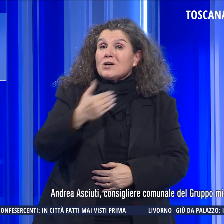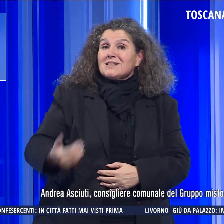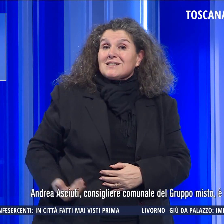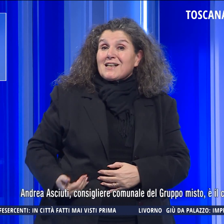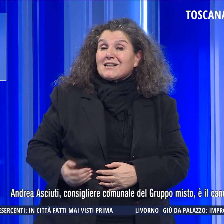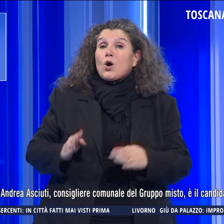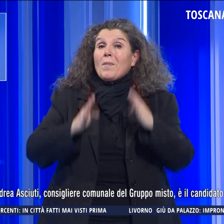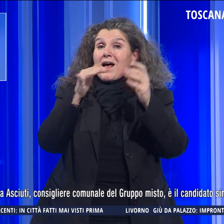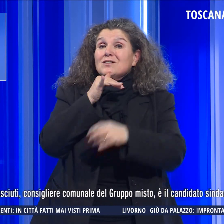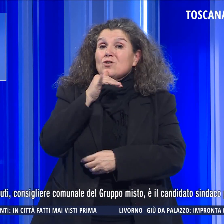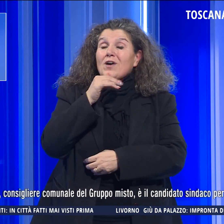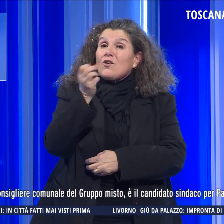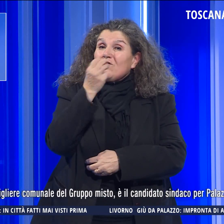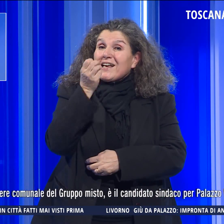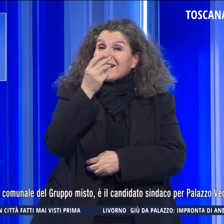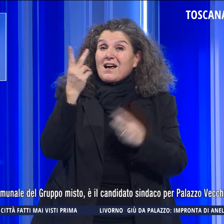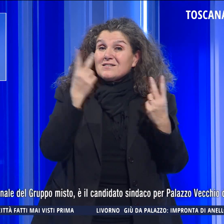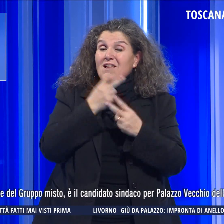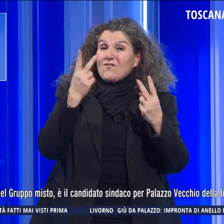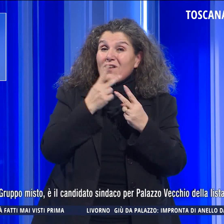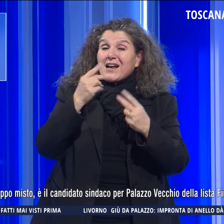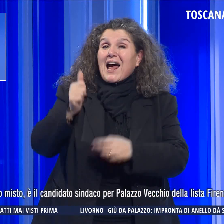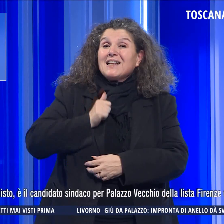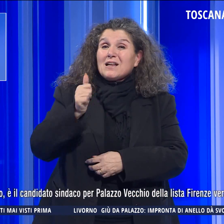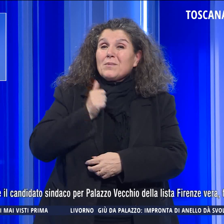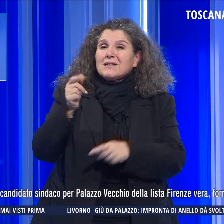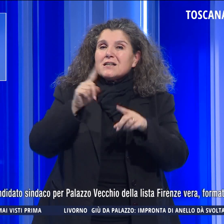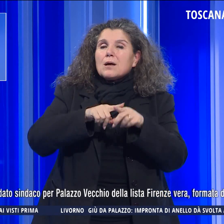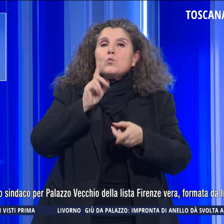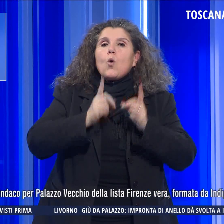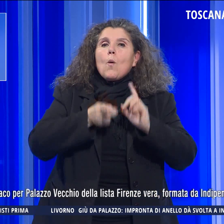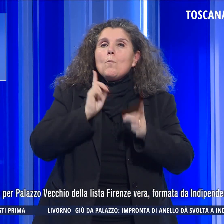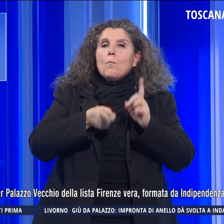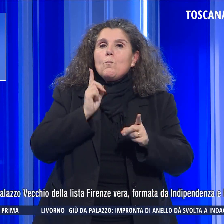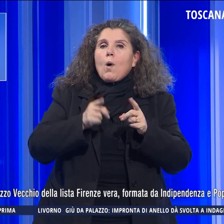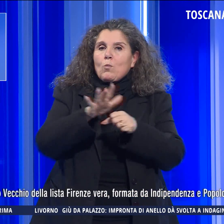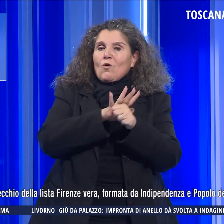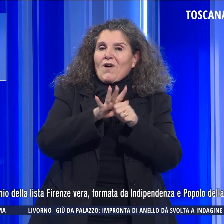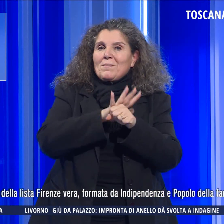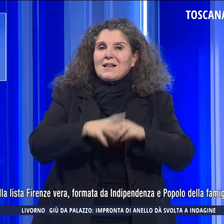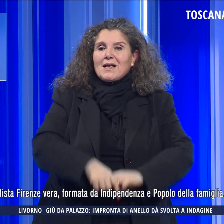lista Firenze-Vera, formata da Indipendenza e Popolo della Famiglia.